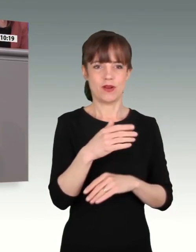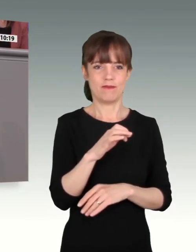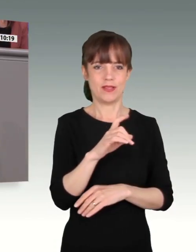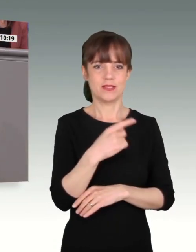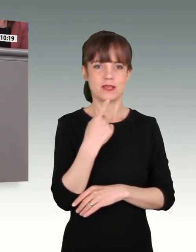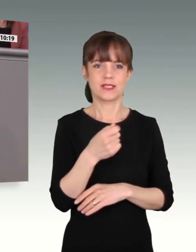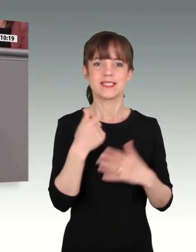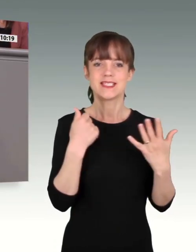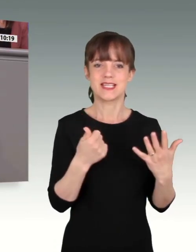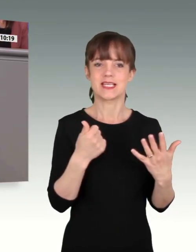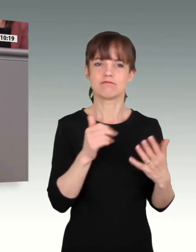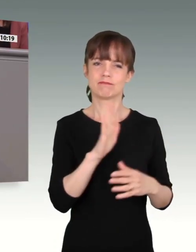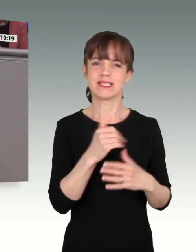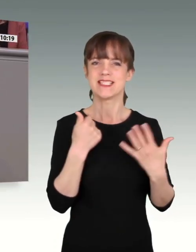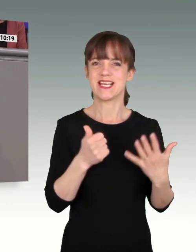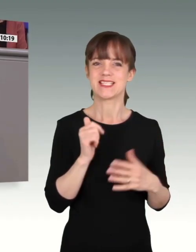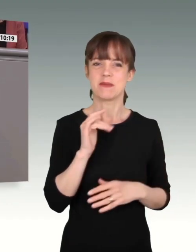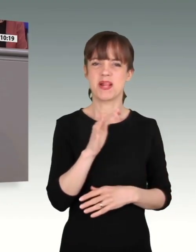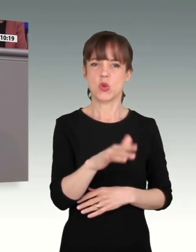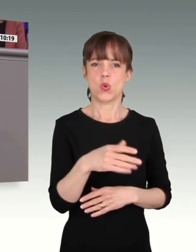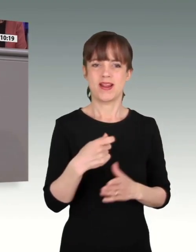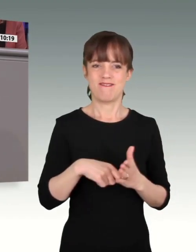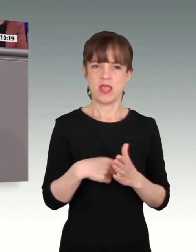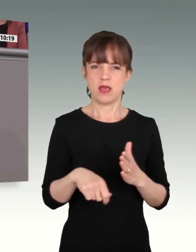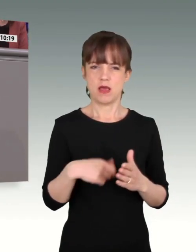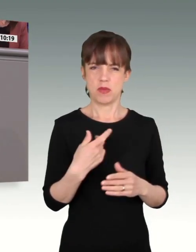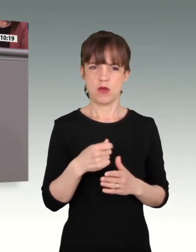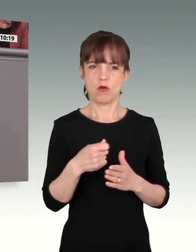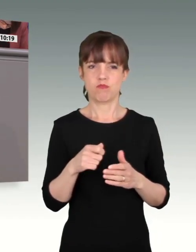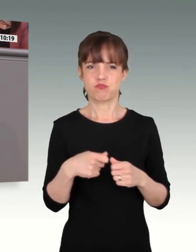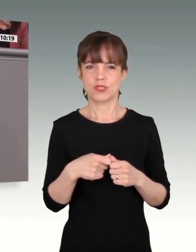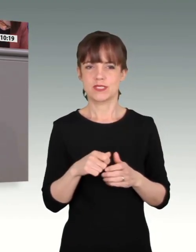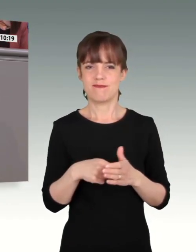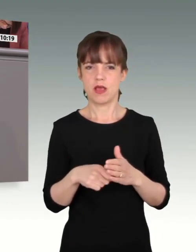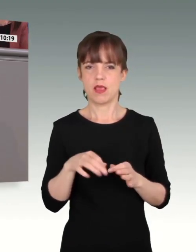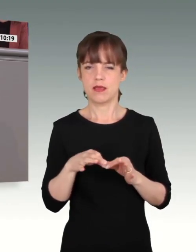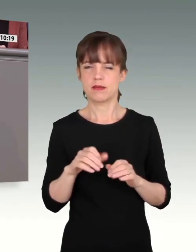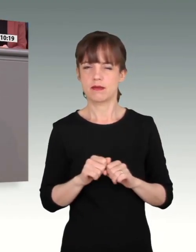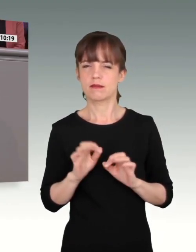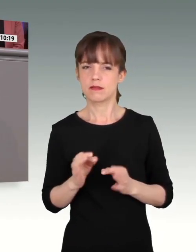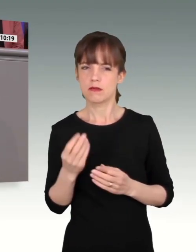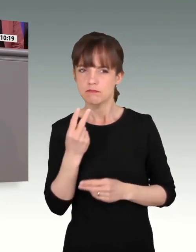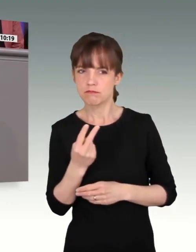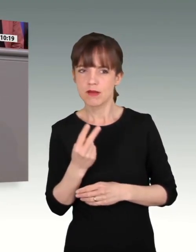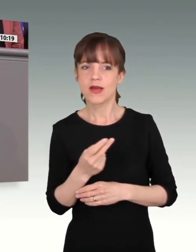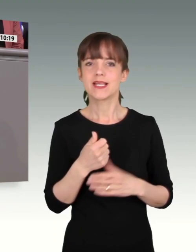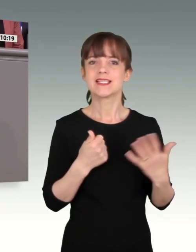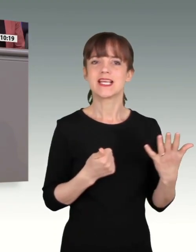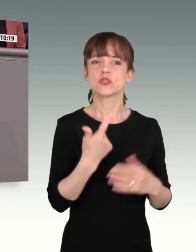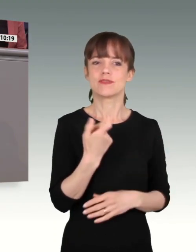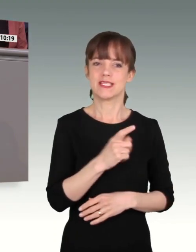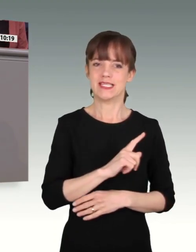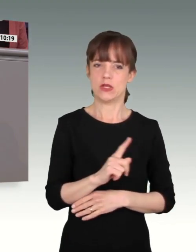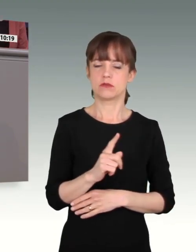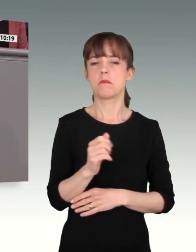26.000. Da sind also ein paar Nullen wohl durcheinander geraten. Aber auch über die CDU muss man sich doch heute wundern, weil